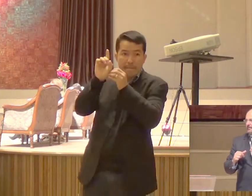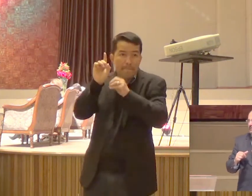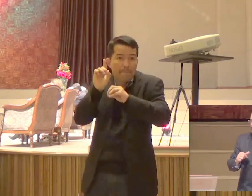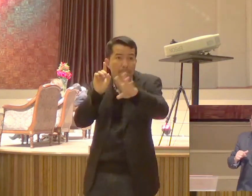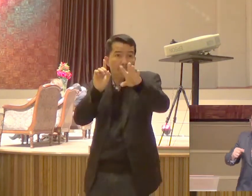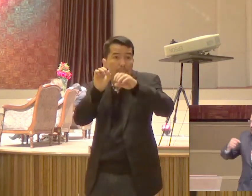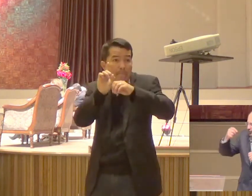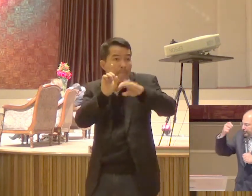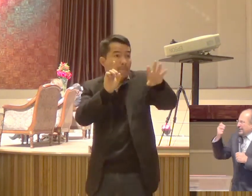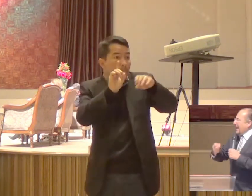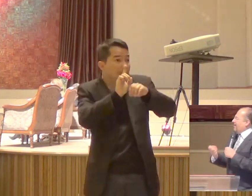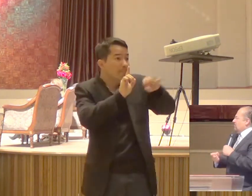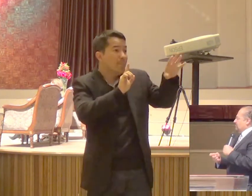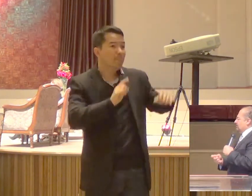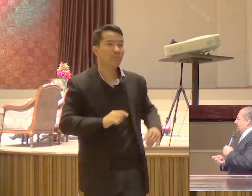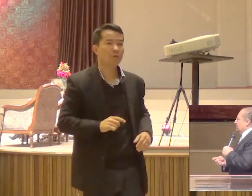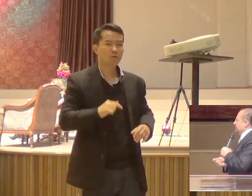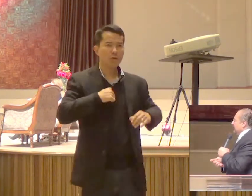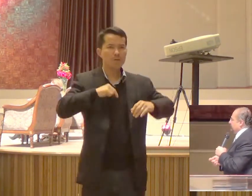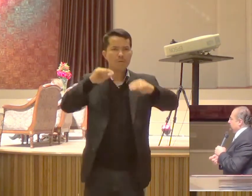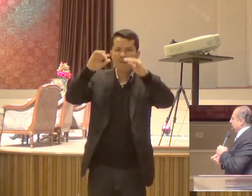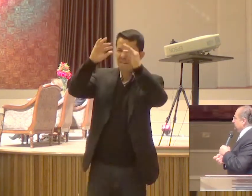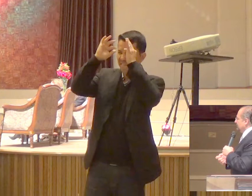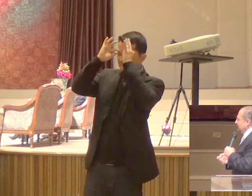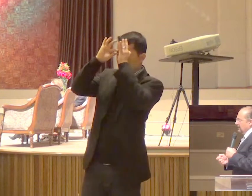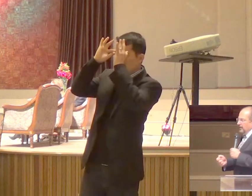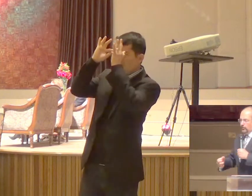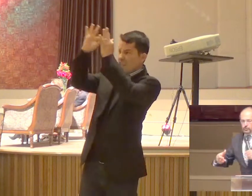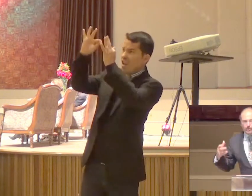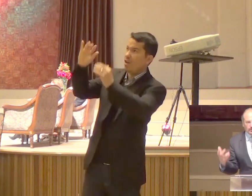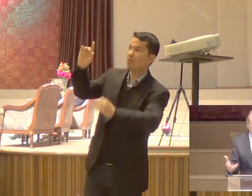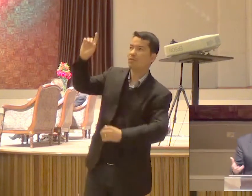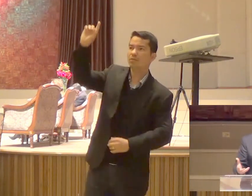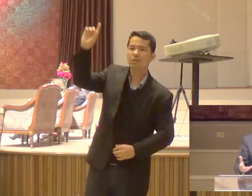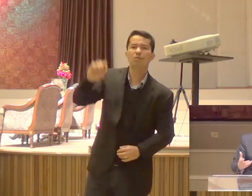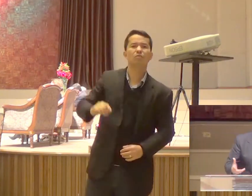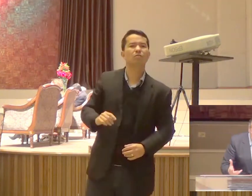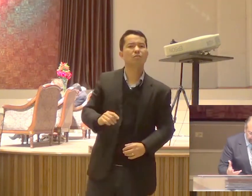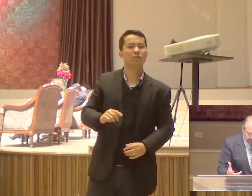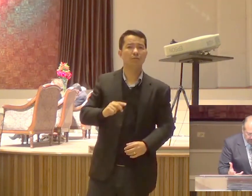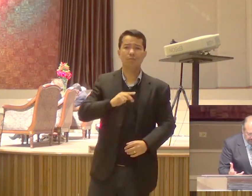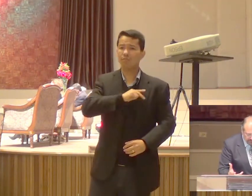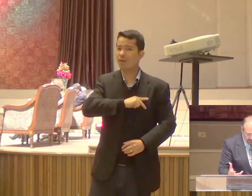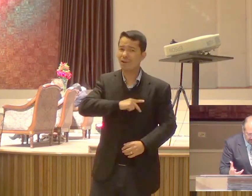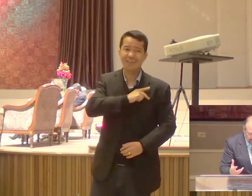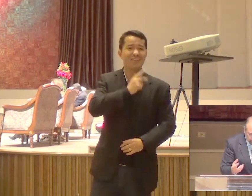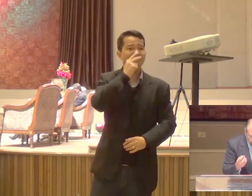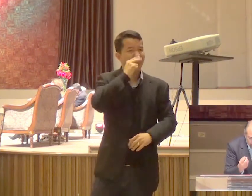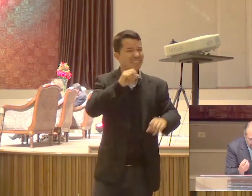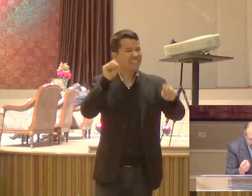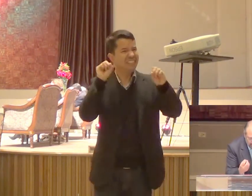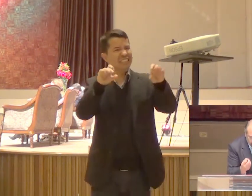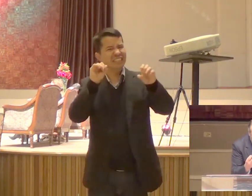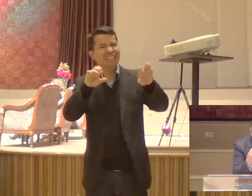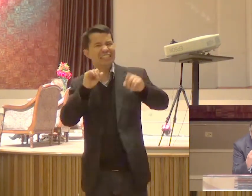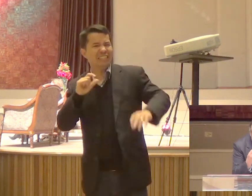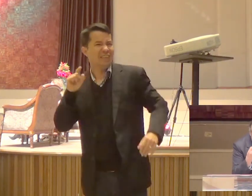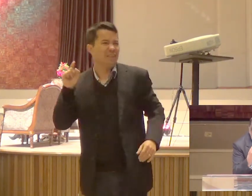Eu fui fiel Ao meu Deus Eu trouxe Trouxe Para vocês Tudo aquilo Que o Senhor